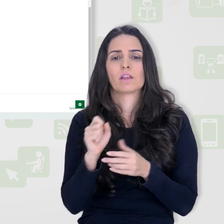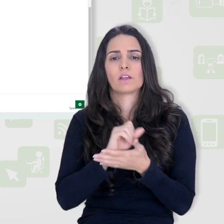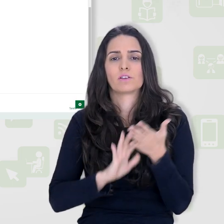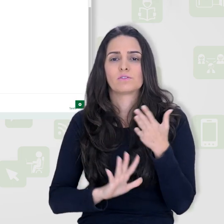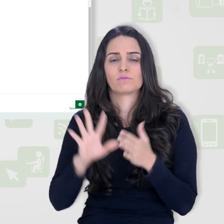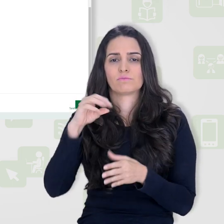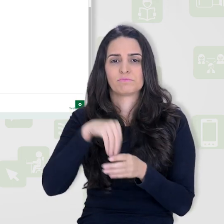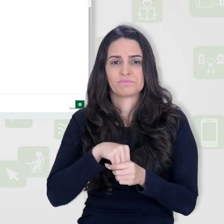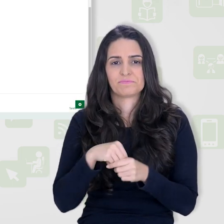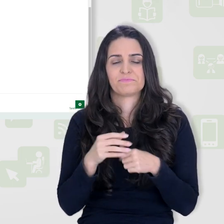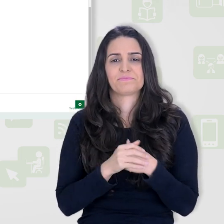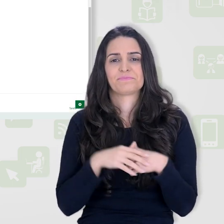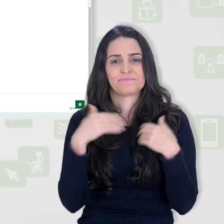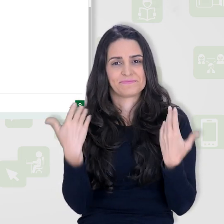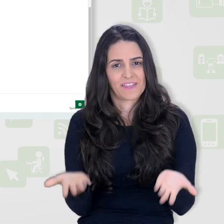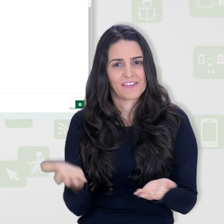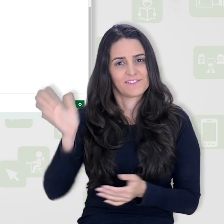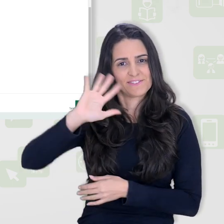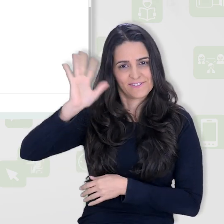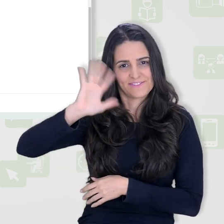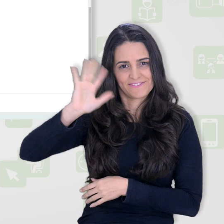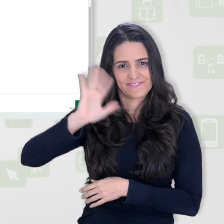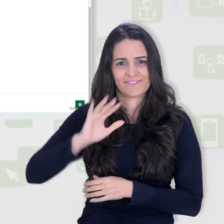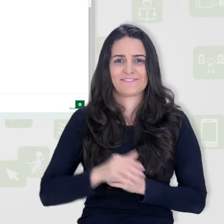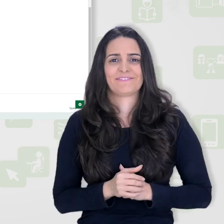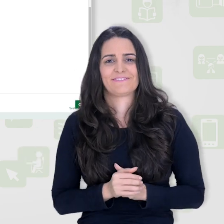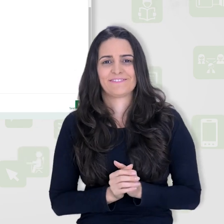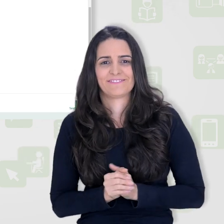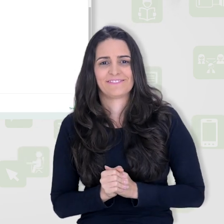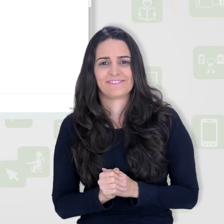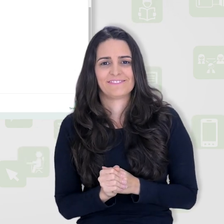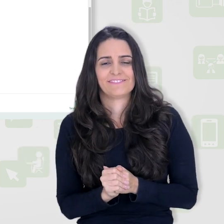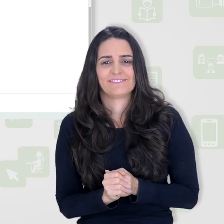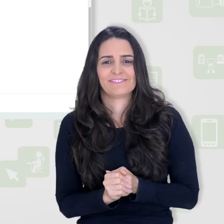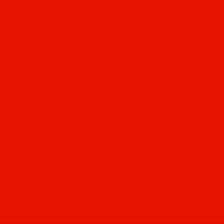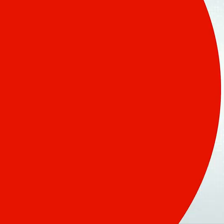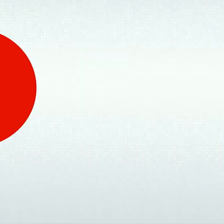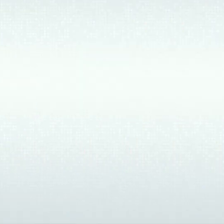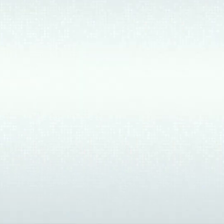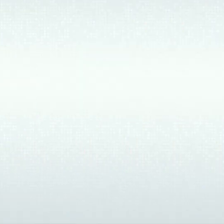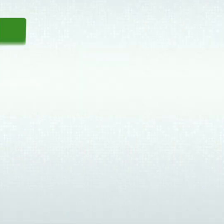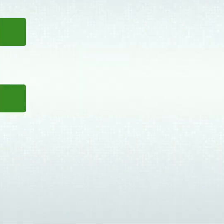da atividade. Então, é isso e até o próximo tutorial.